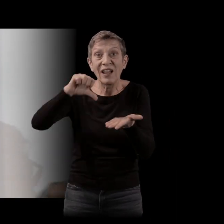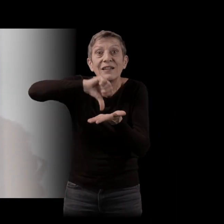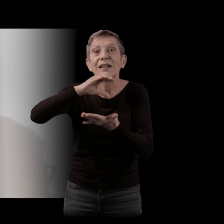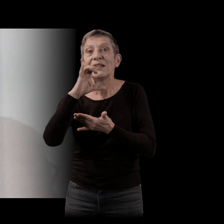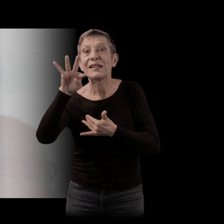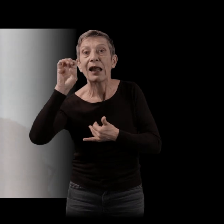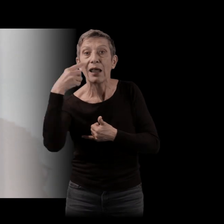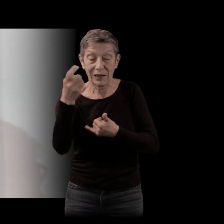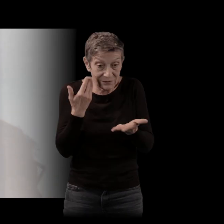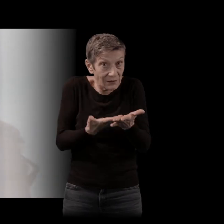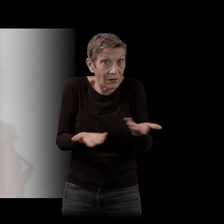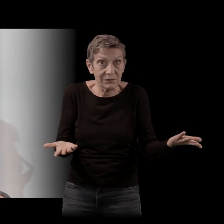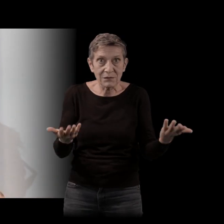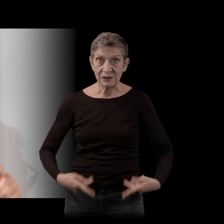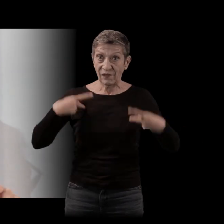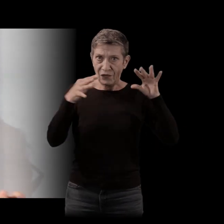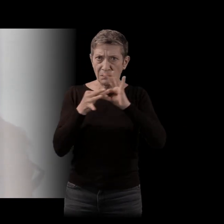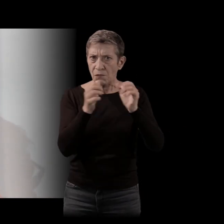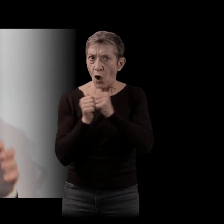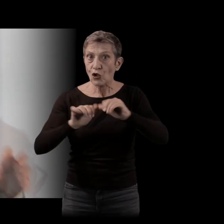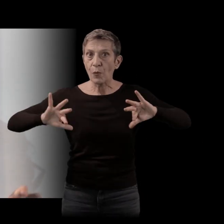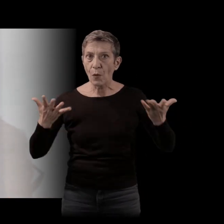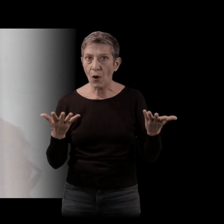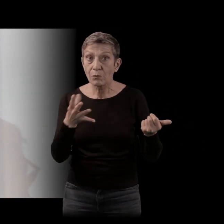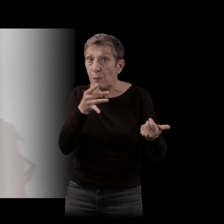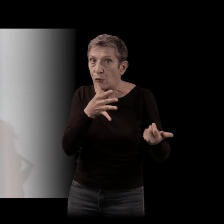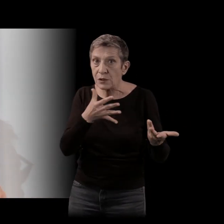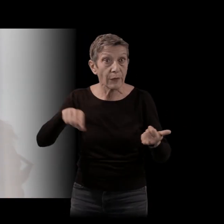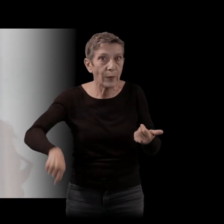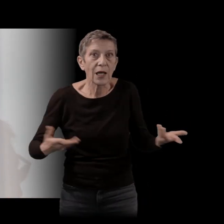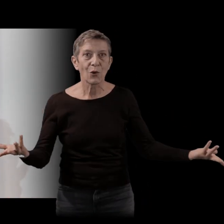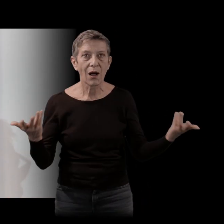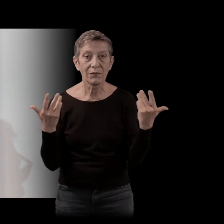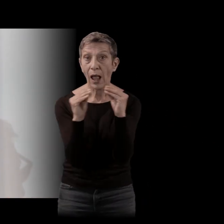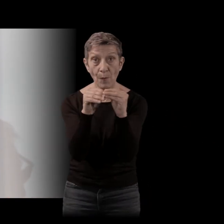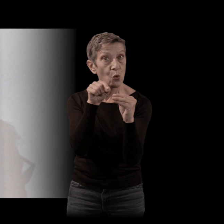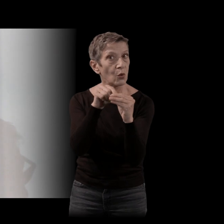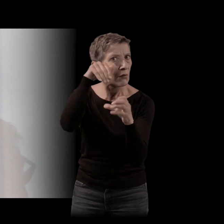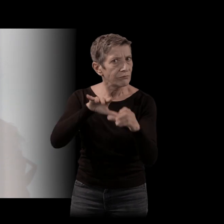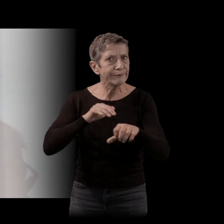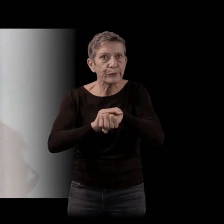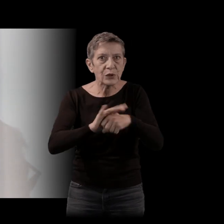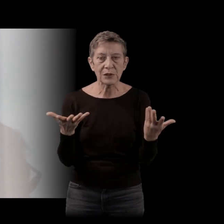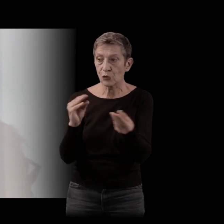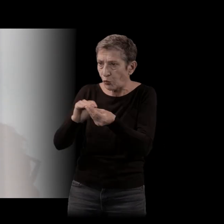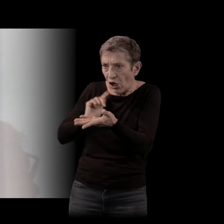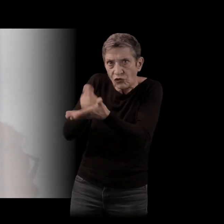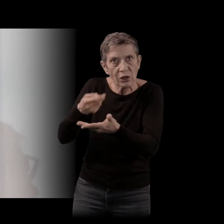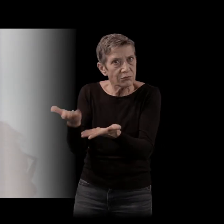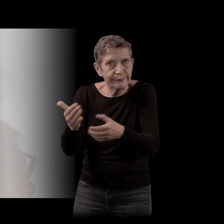obligatoire. Donc, l'amour, c'est politique. Les objets qu'on achète, c'est politique. Tout ça, c'est politique. Donc,